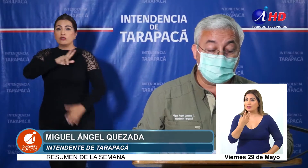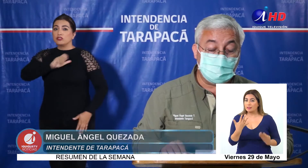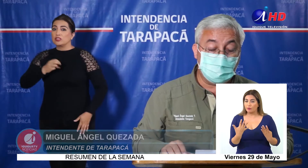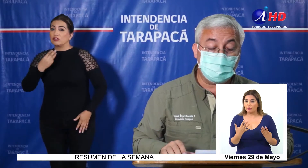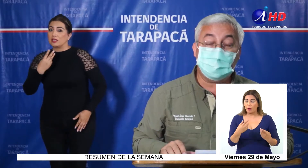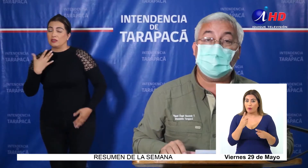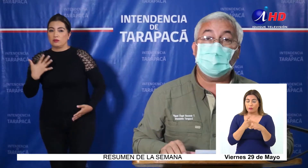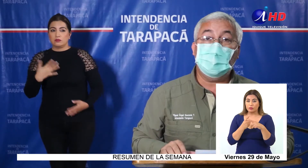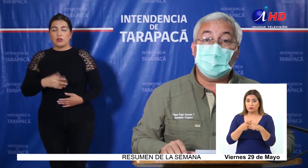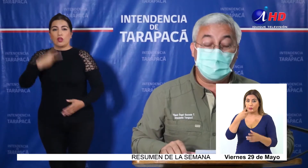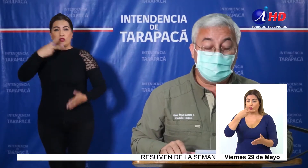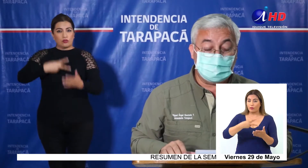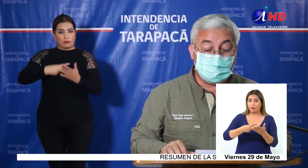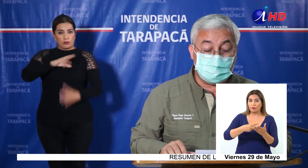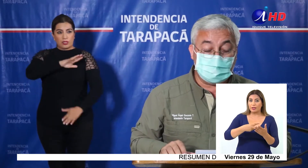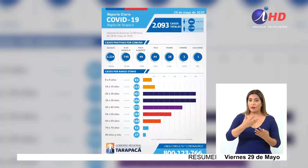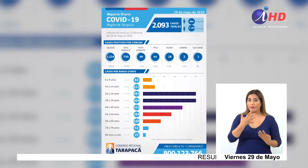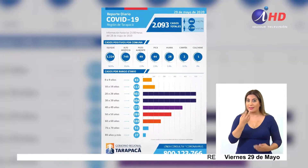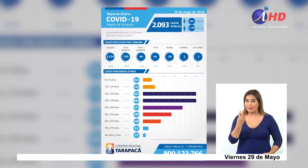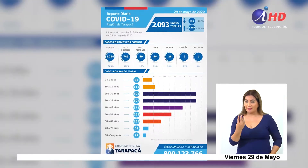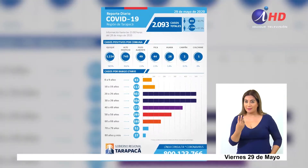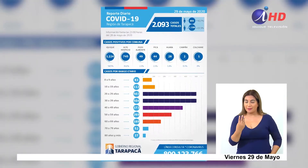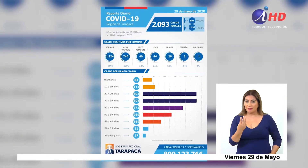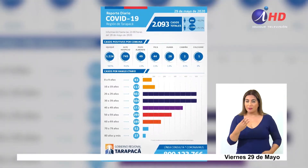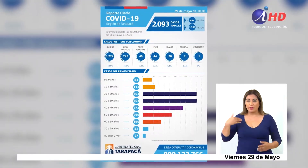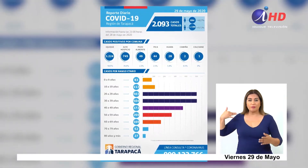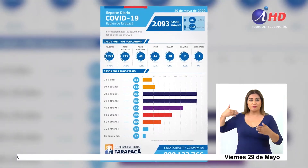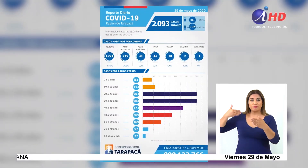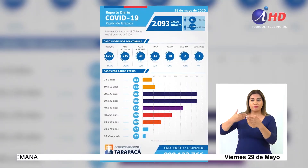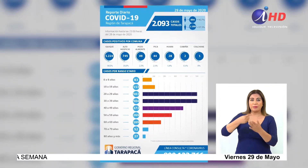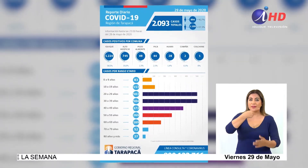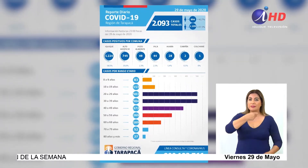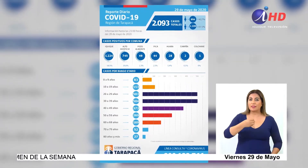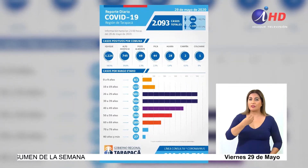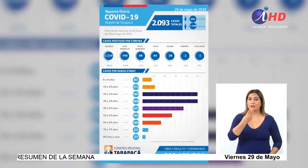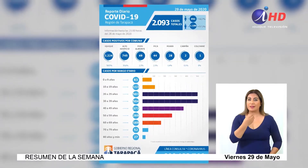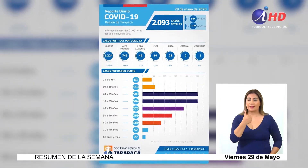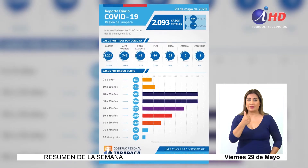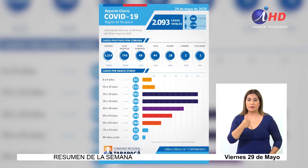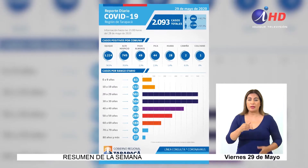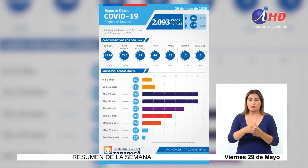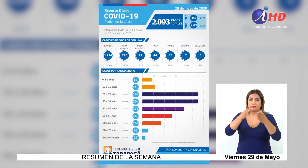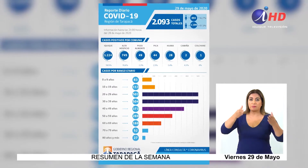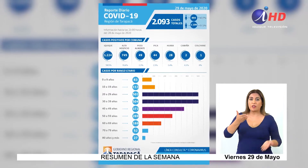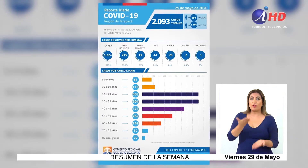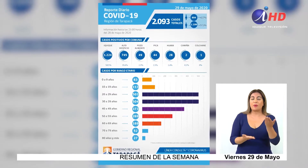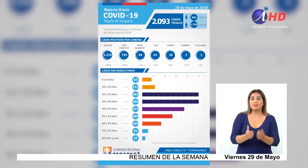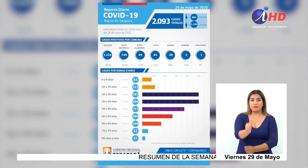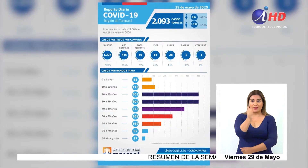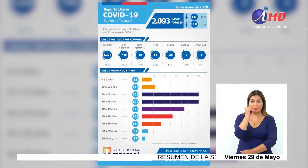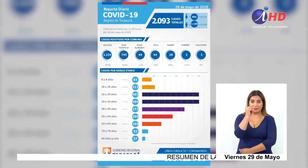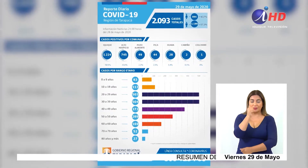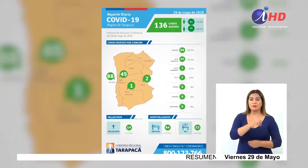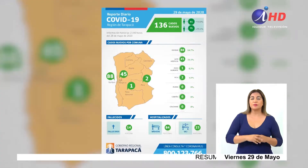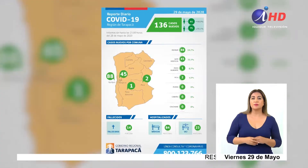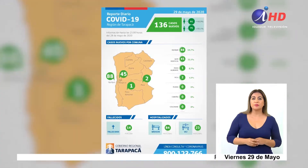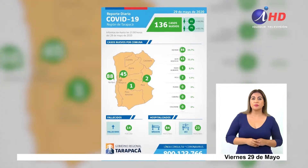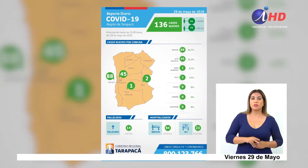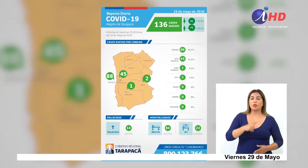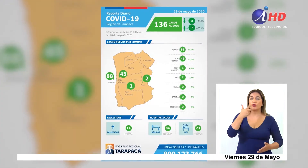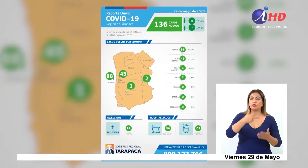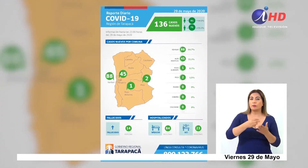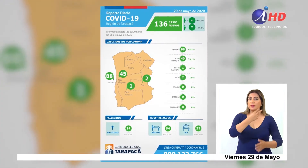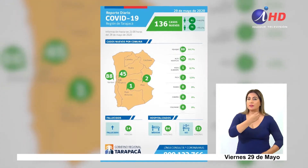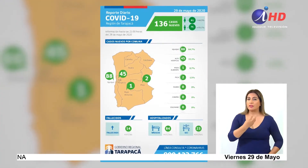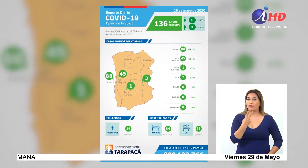positivos, 2.093 acumulados. Tenemos 136 casos más que el día de ayer, tenemos 8